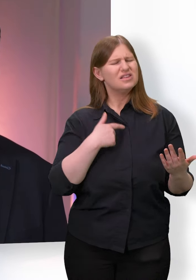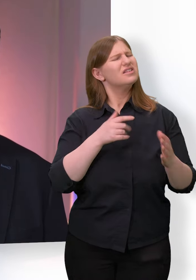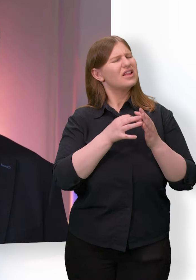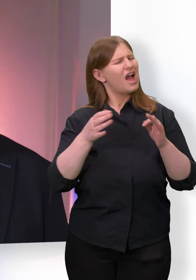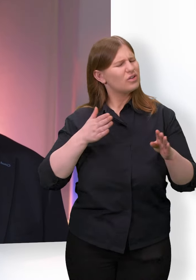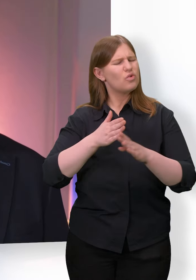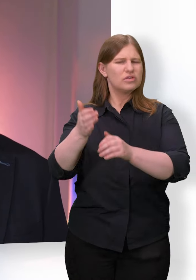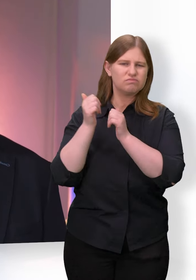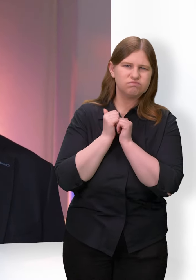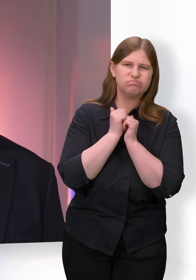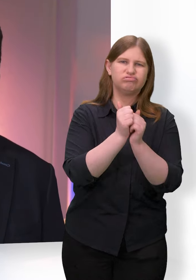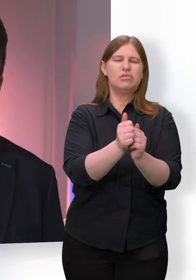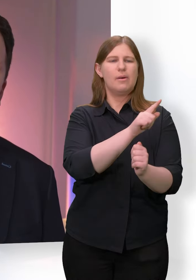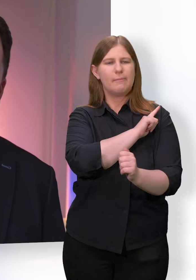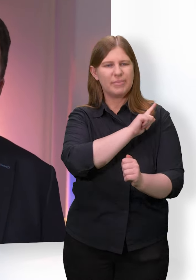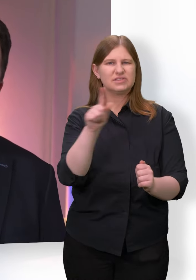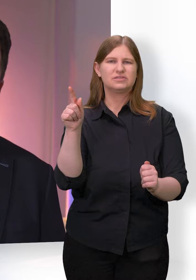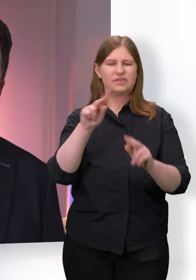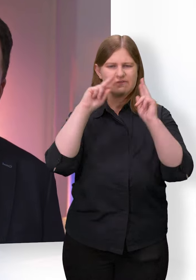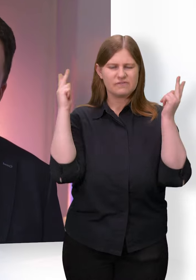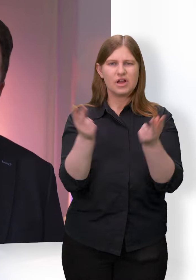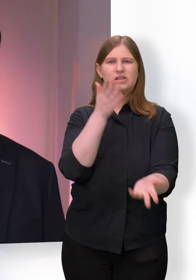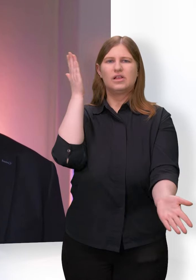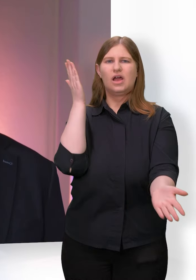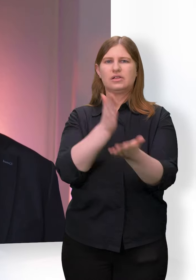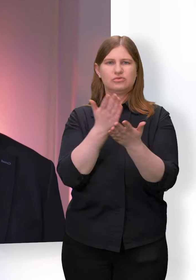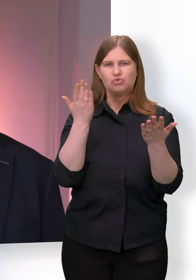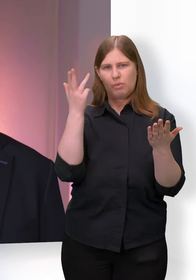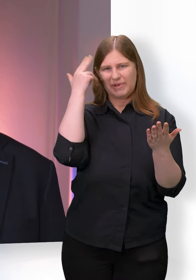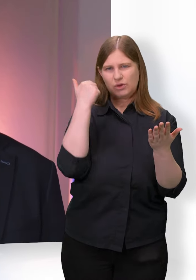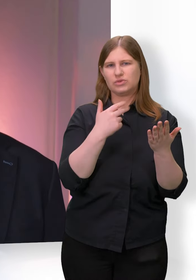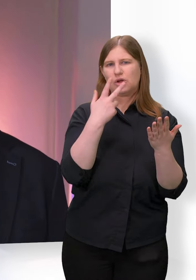bis an das Ende der Welt, steht in Matthäus 28, 20.